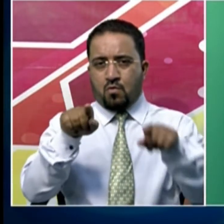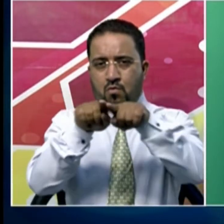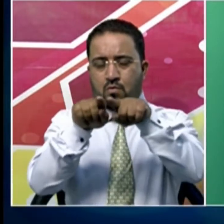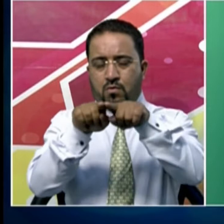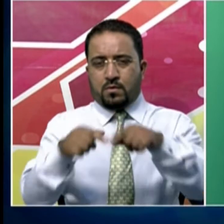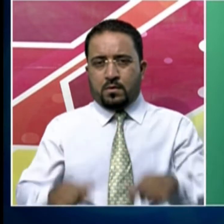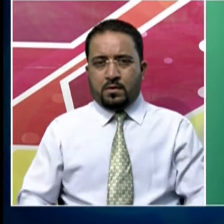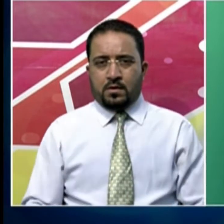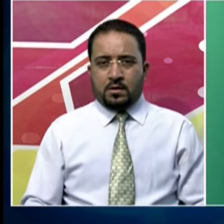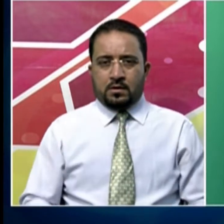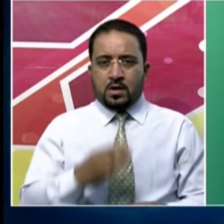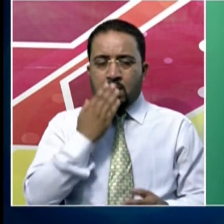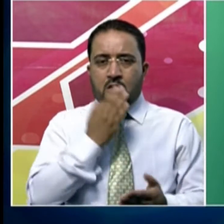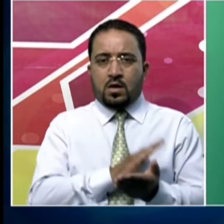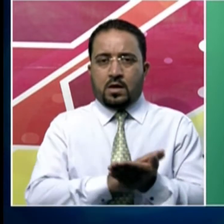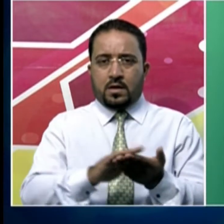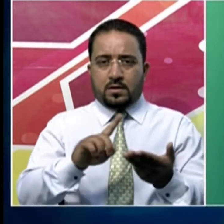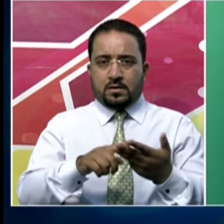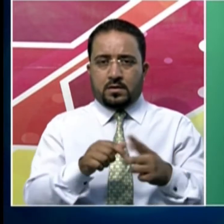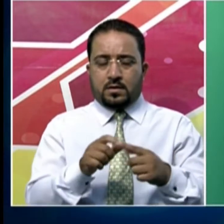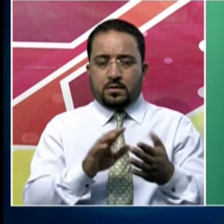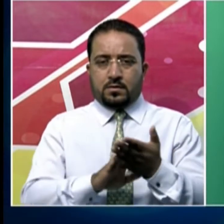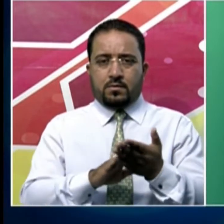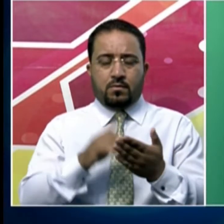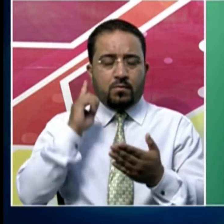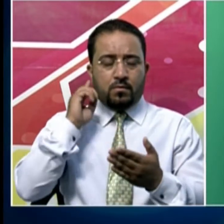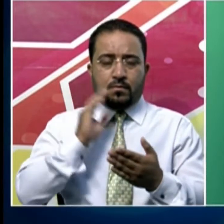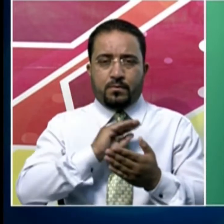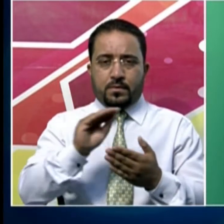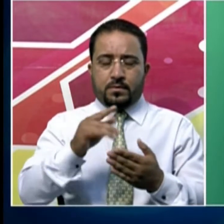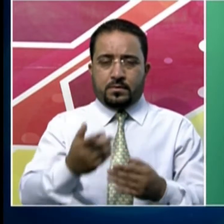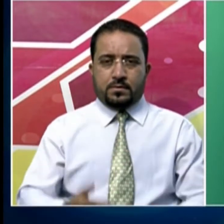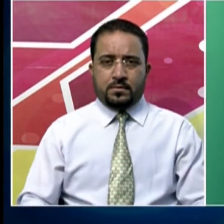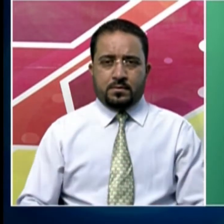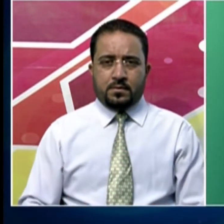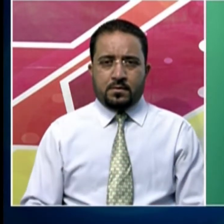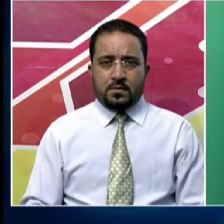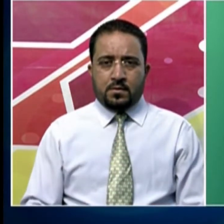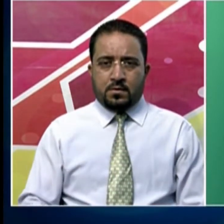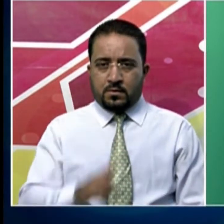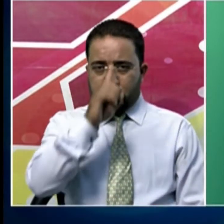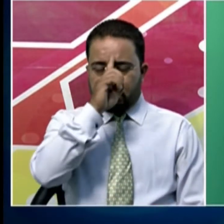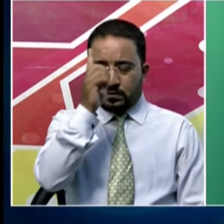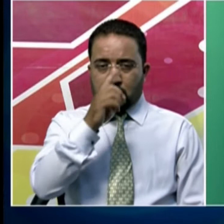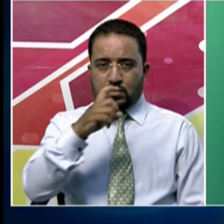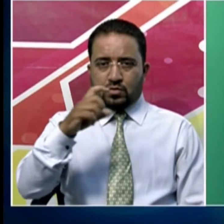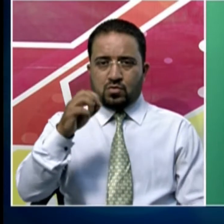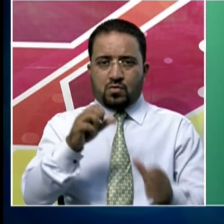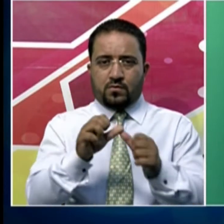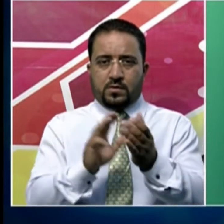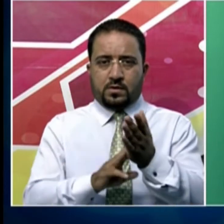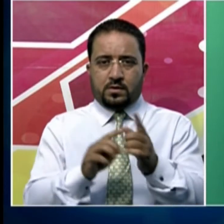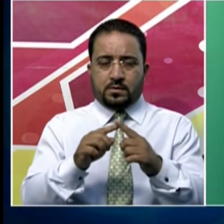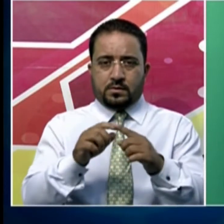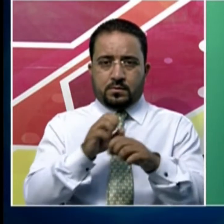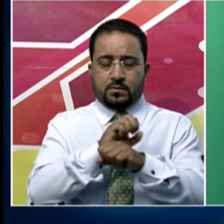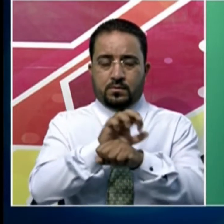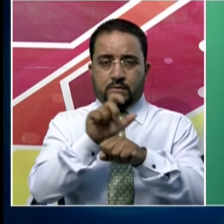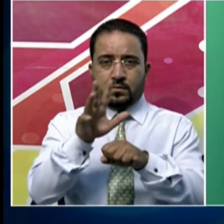صحت و خاندانی بہبود کی مرکزی وزارت کے مطابق ملک میں کرونا وائرس سے متاثرہ